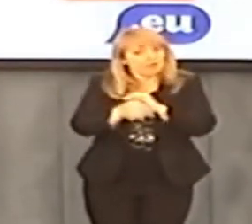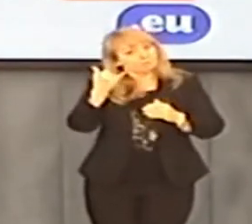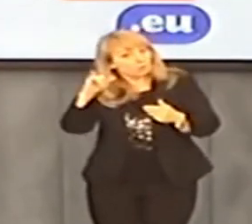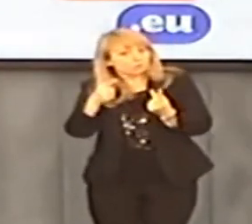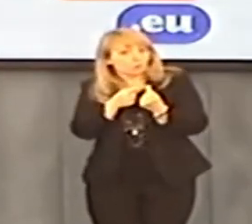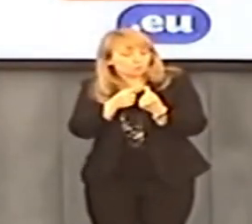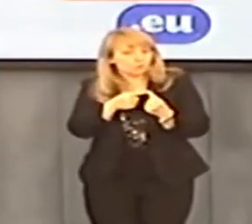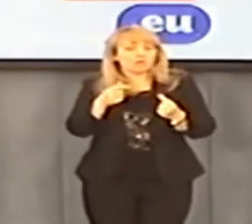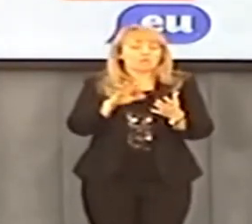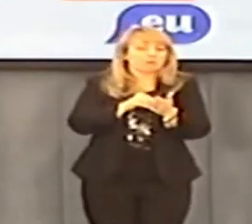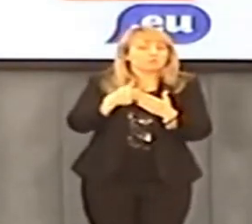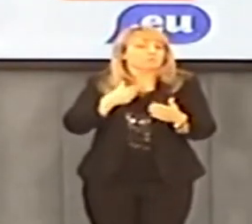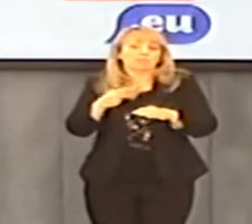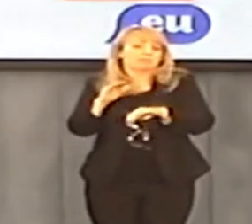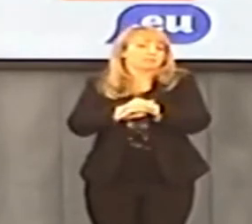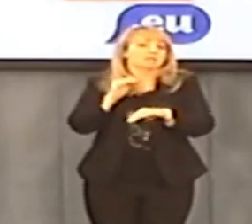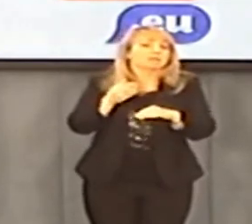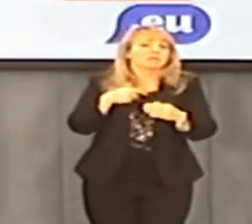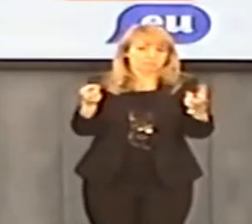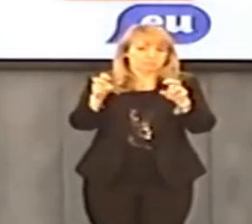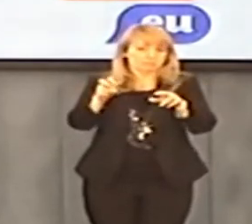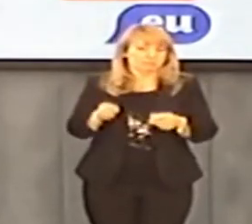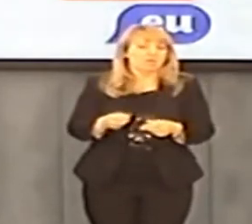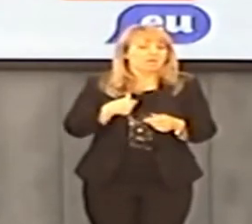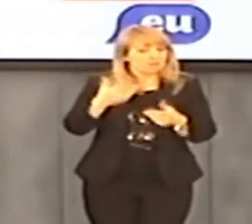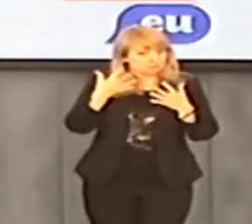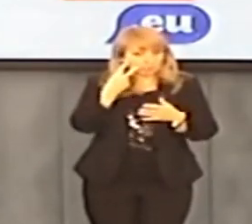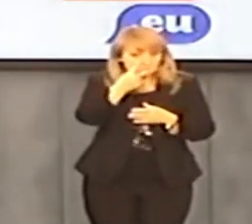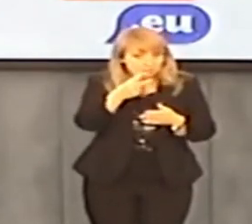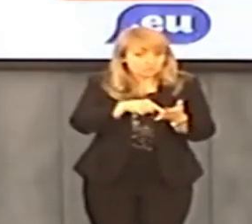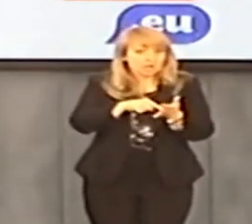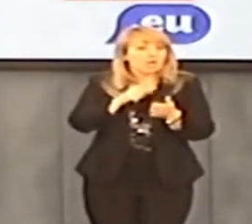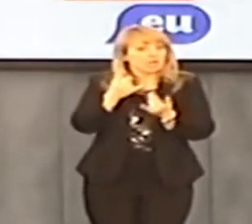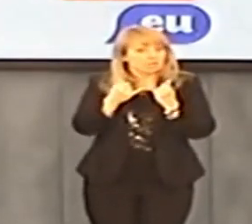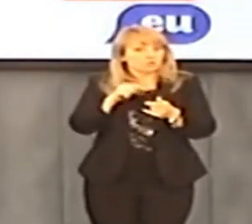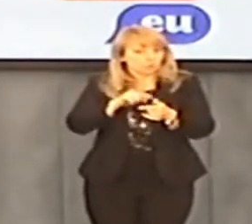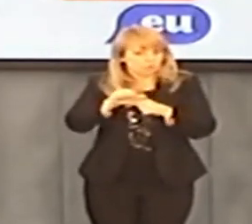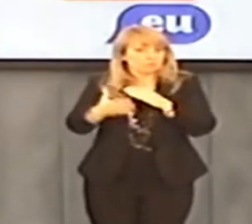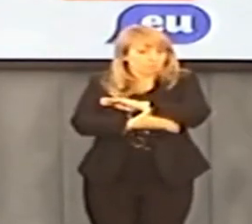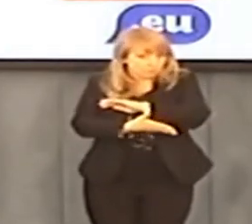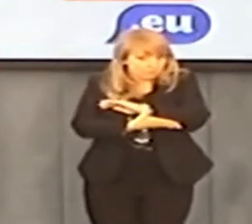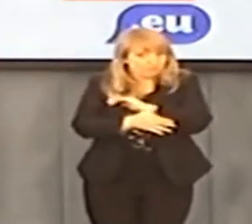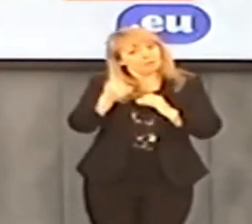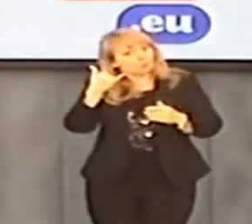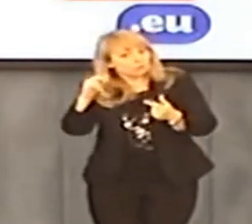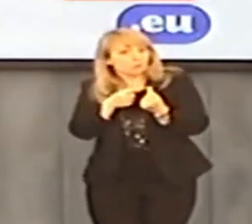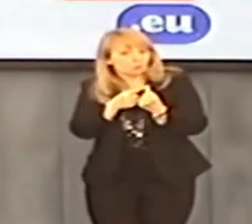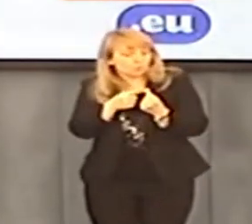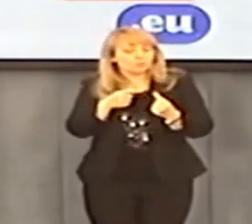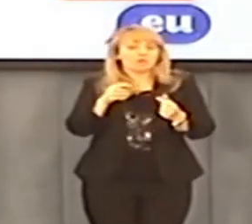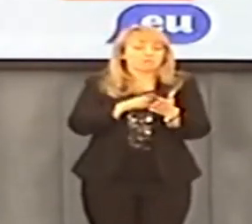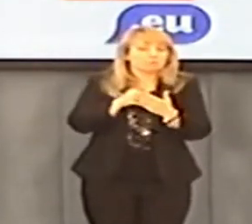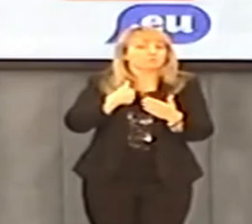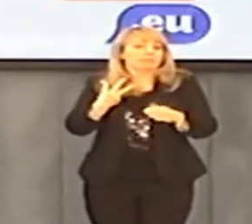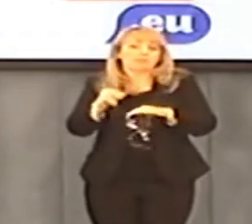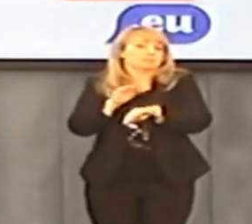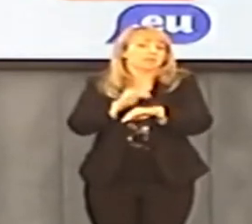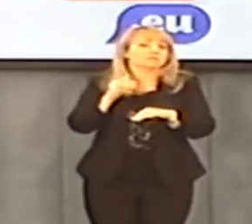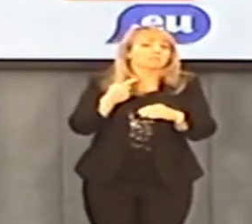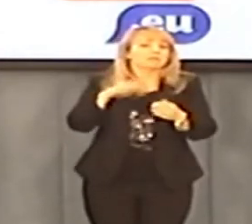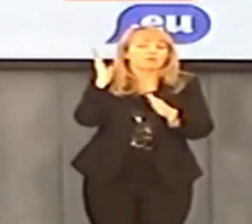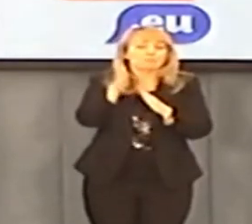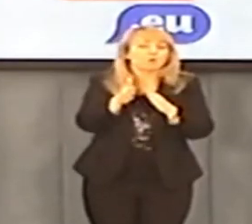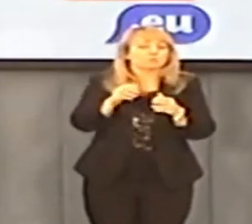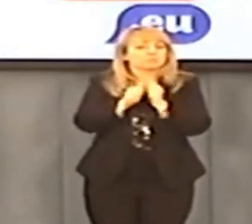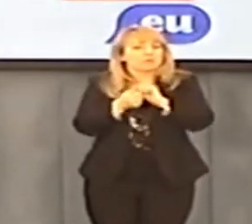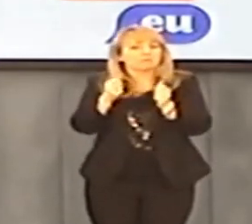800 tysięcy. Co jest też możliwe. Ja bym to zobaczył, że to jest na przykład jedno z kryteriów. Albo inne kryterium, że na przykład nie zgadzamy